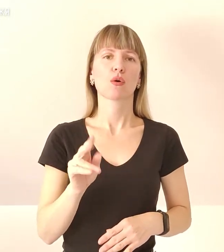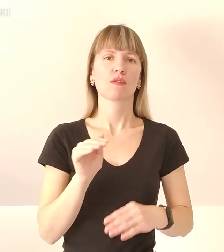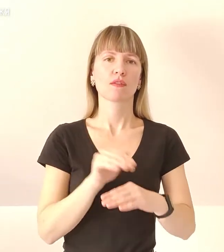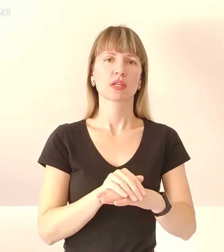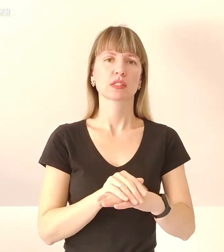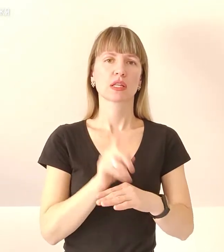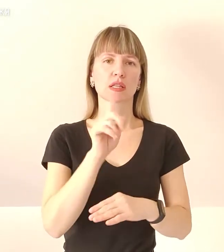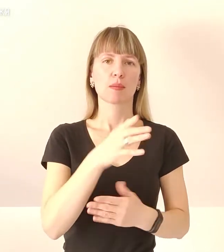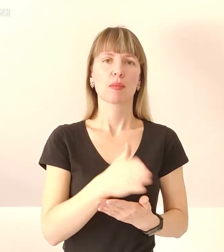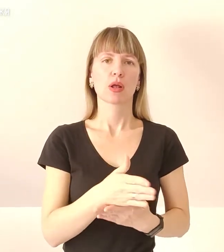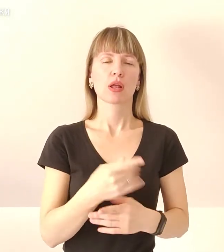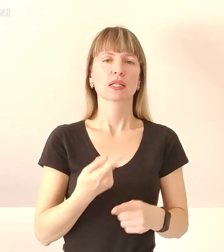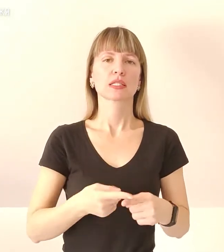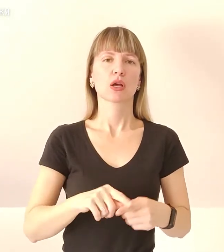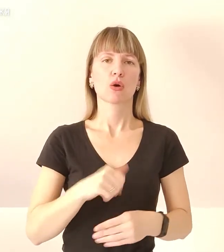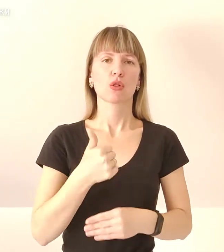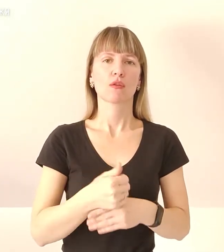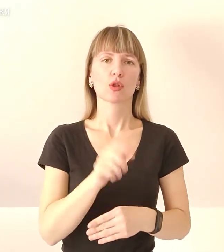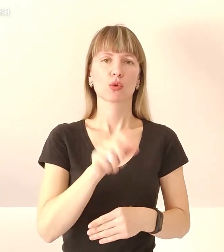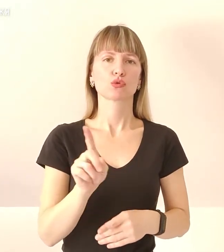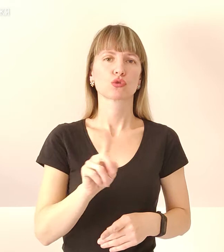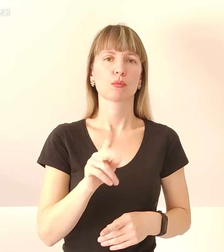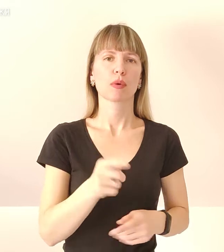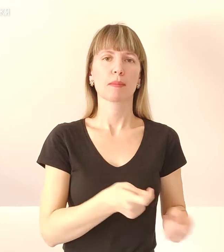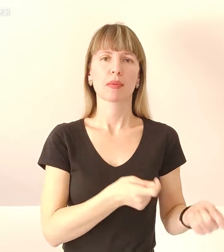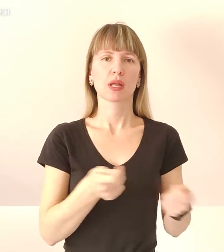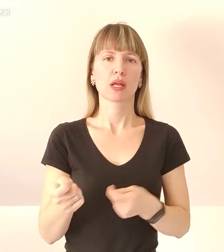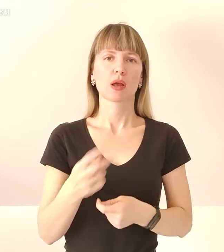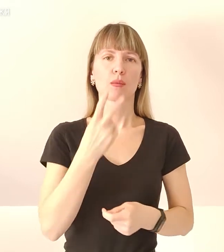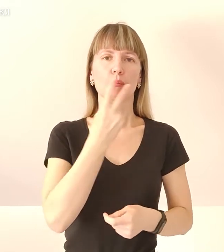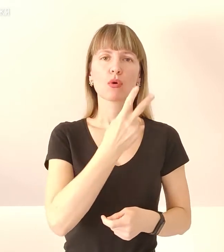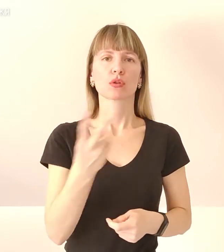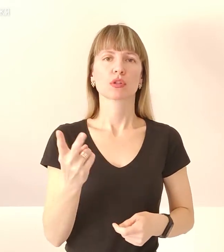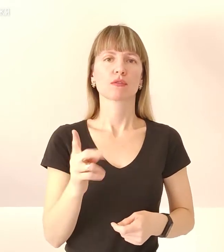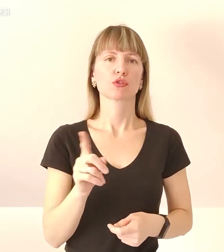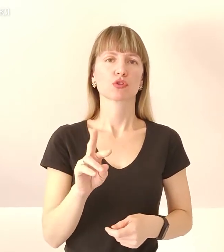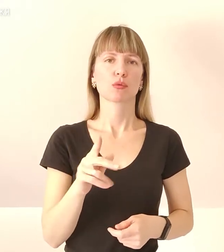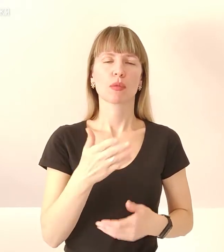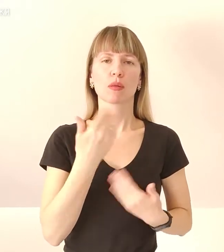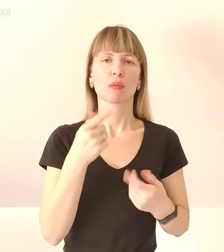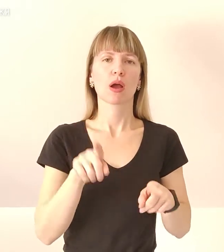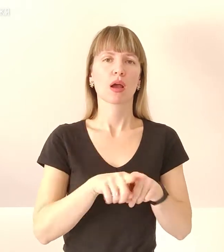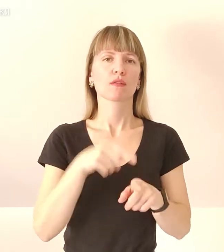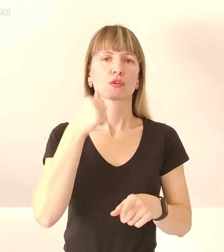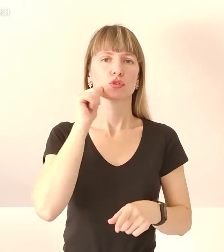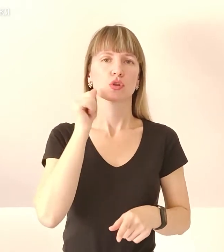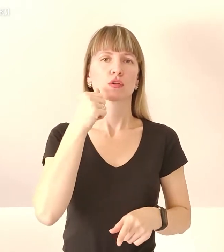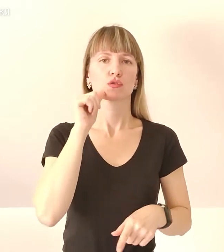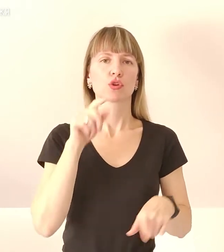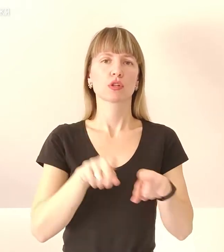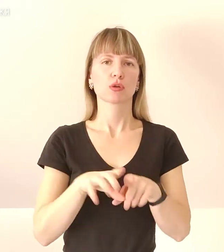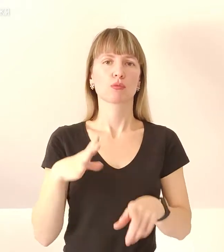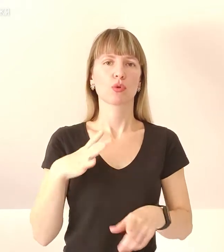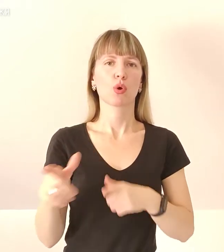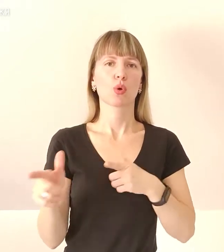Маріуполь, це головне, а не це люди, що приїхали. Подивимося, щоб не сталося як вчора, тому що вчора теж готові були висуватися, але